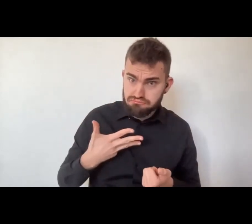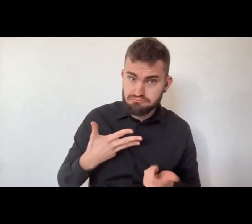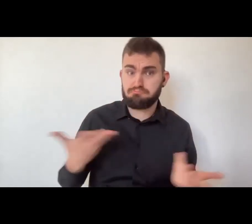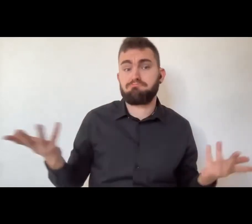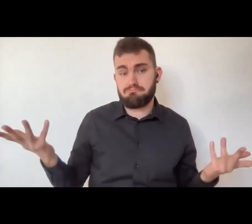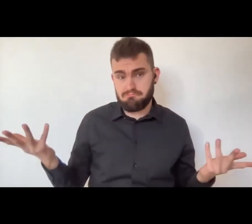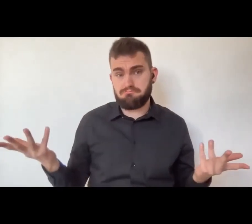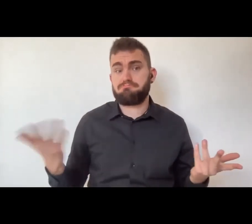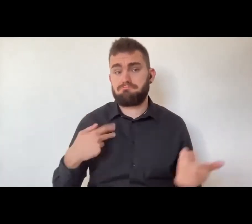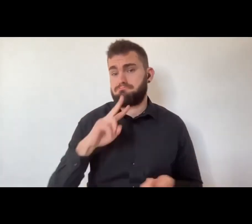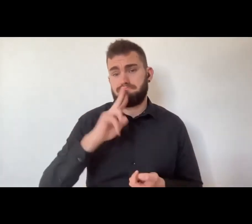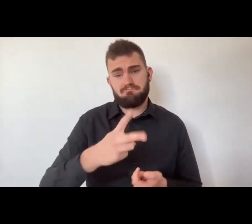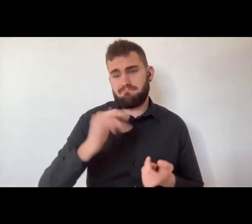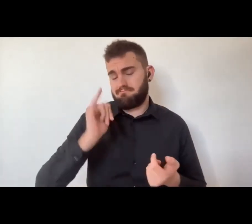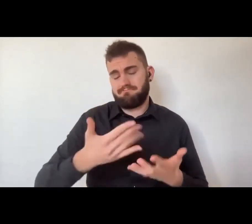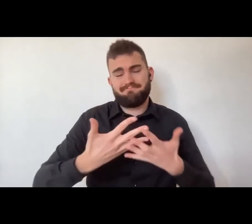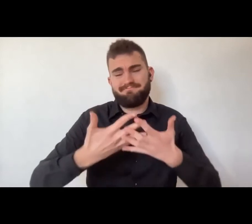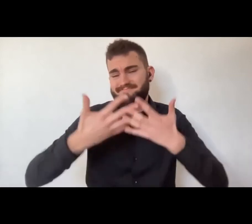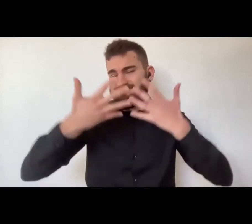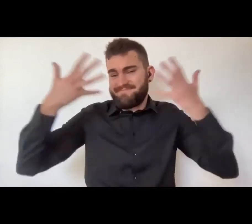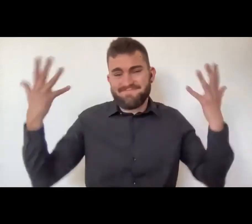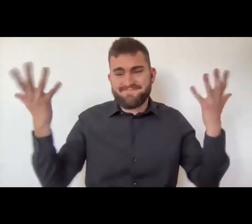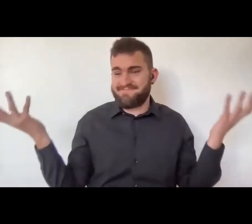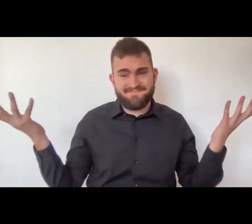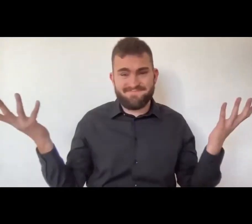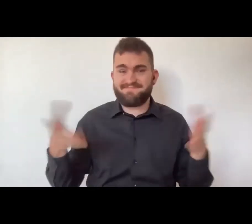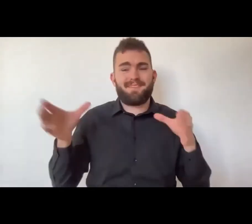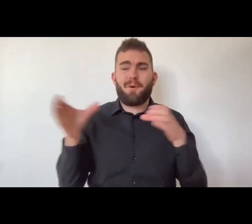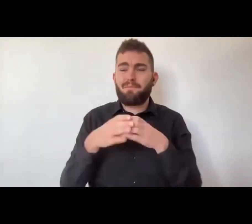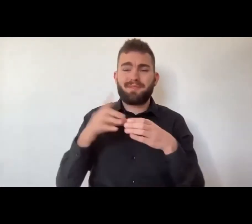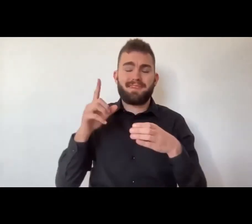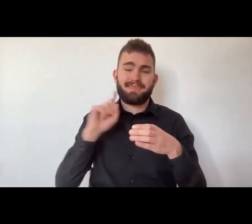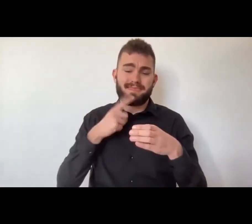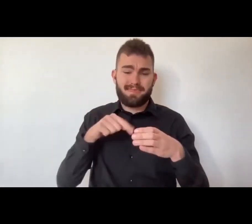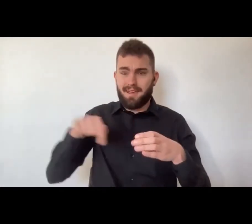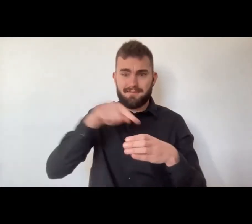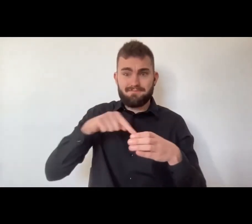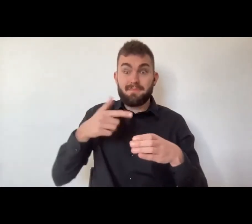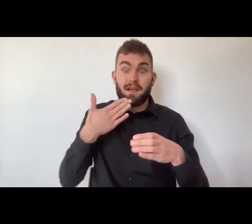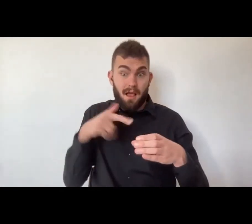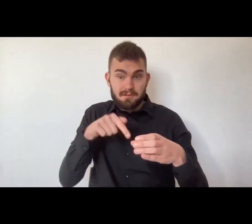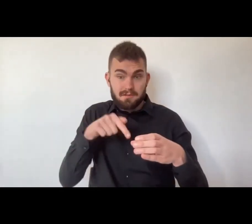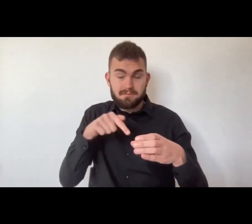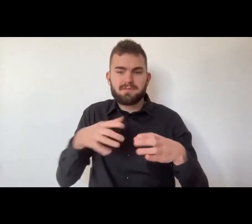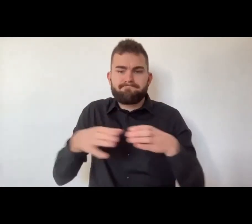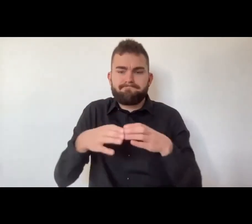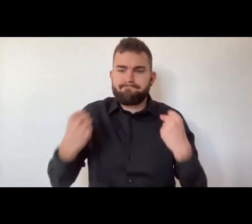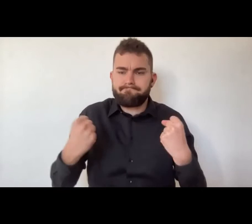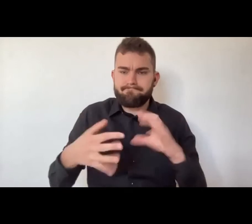Ma esiste l'arte nella comunità sorda? Ma certo che esiste, e lo dico con un sì grande.